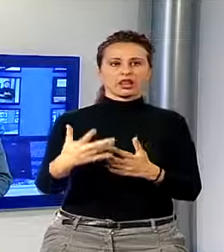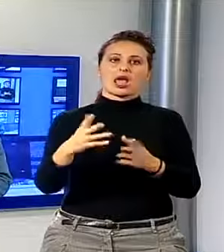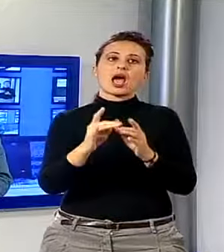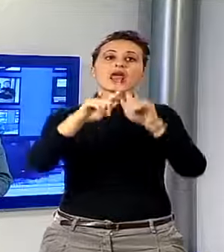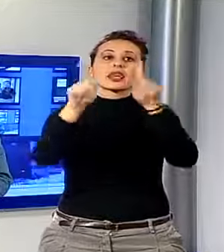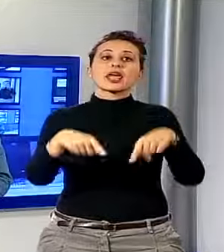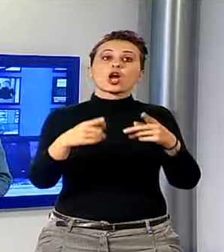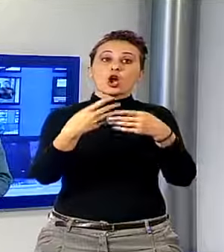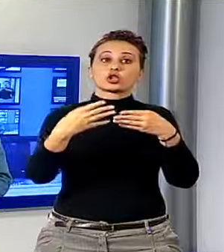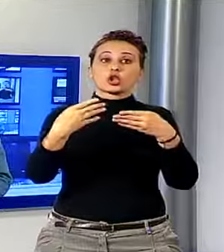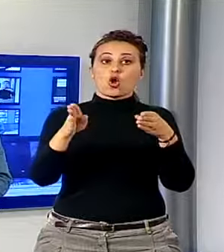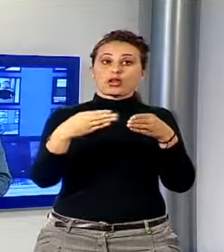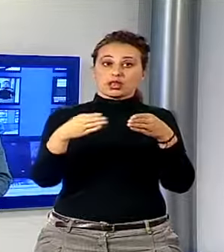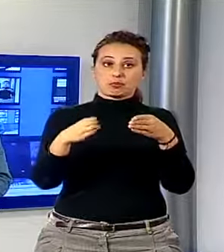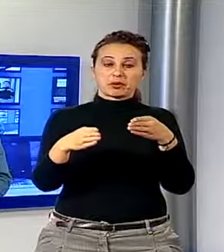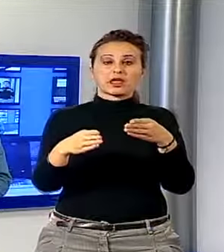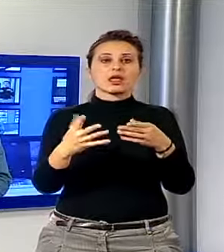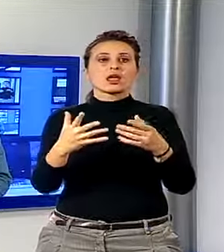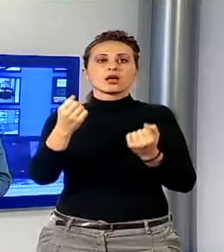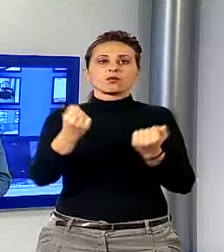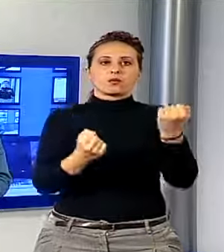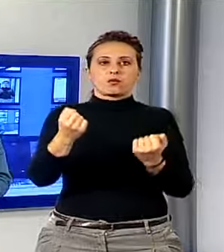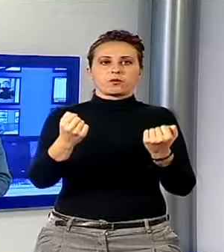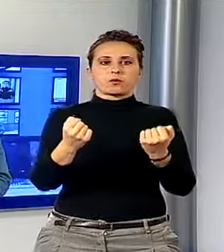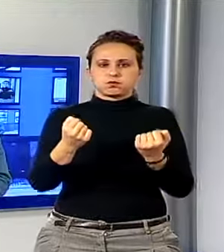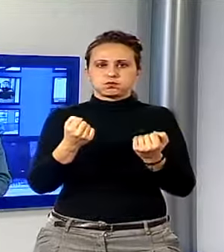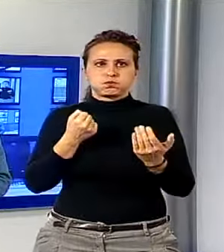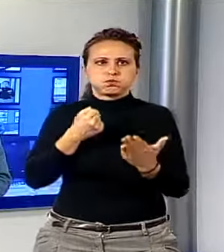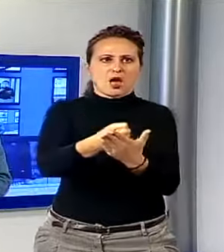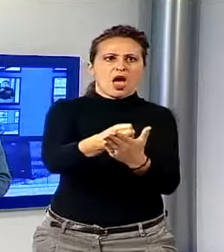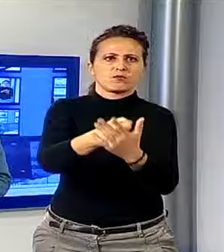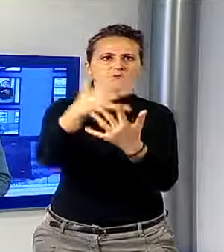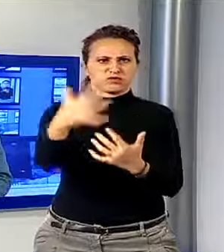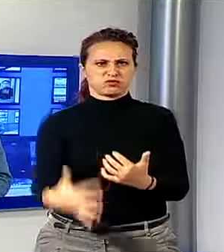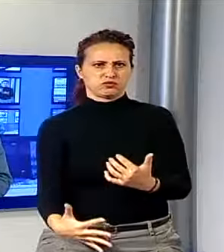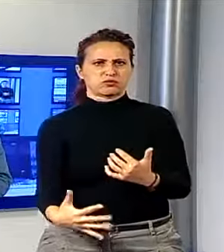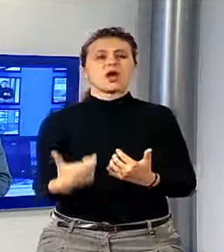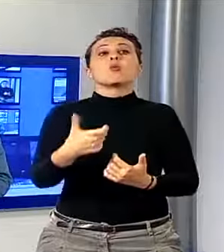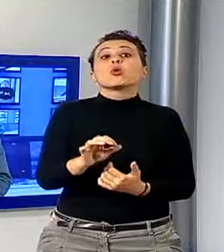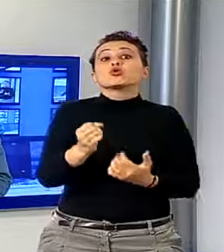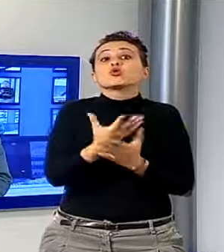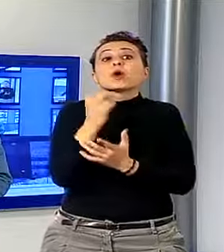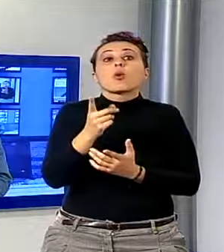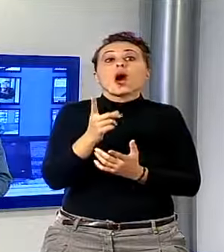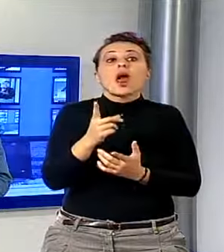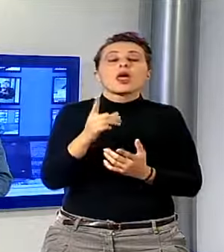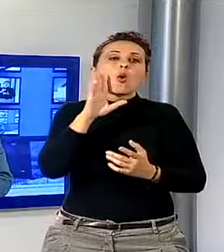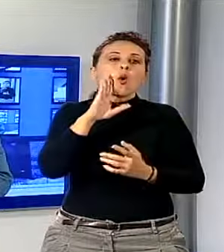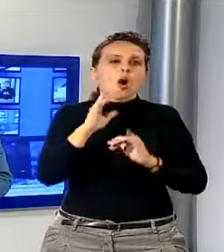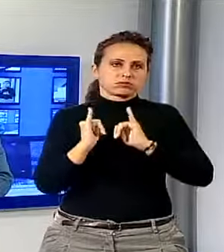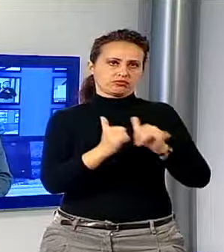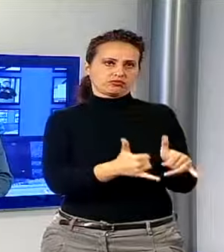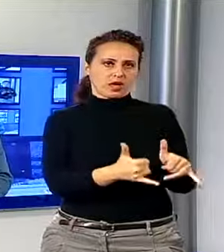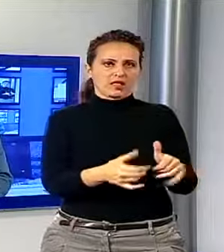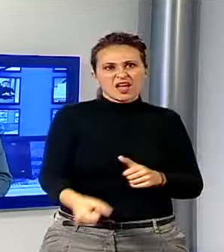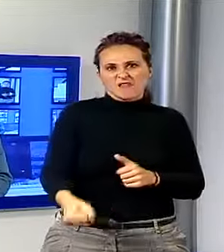avesse parcheggiato e fosse sceso dal mezzo. Forse per un problema al freno a mano il furgone è scivolato verso la